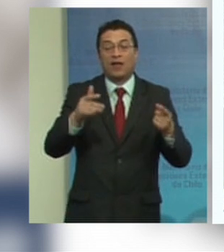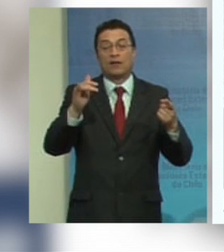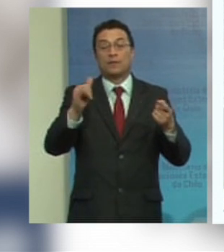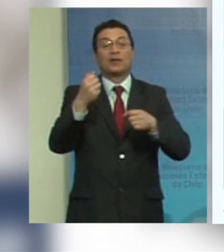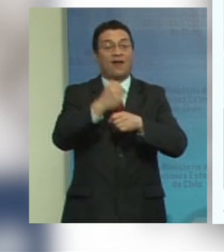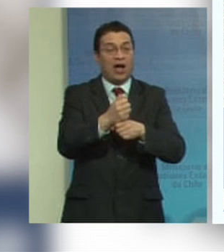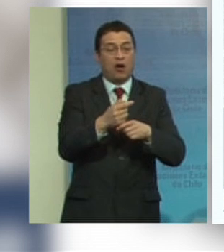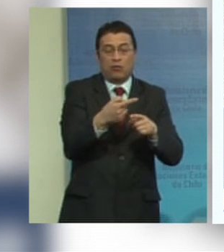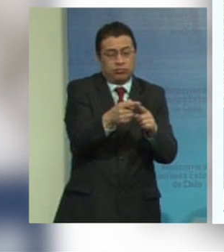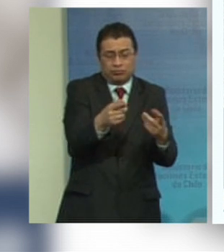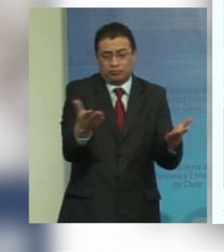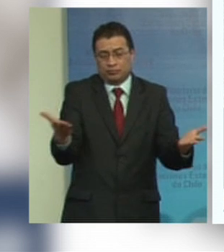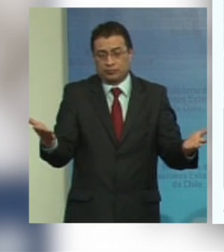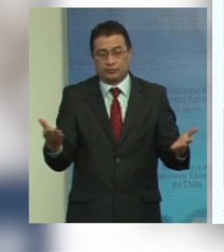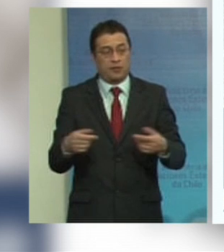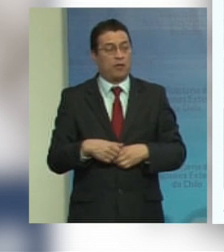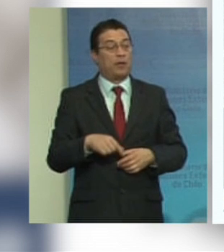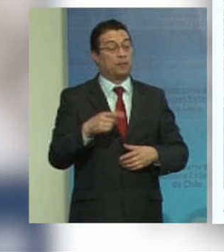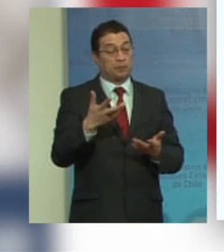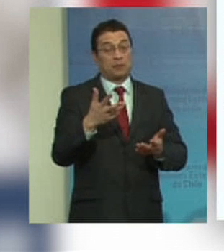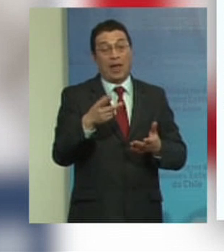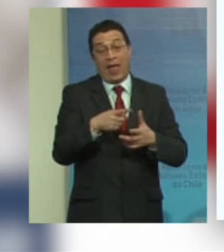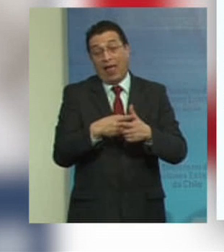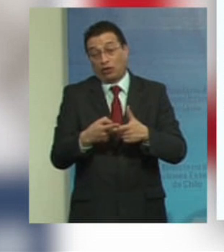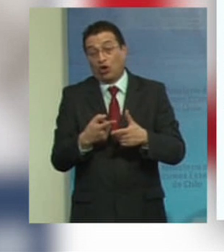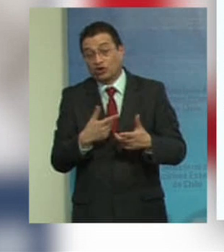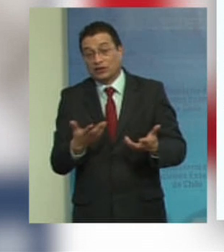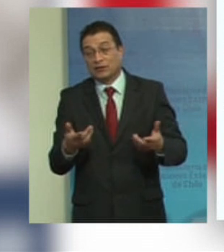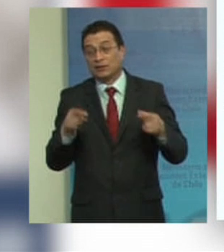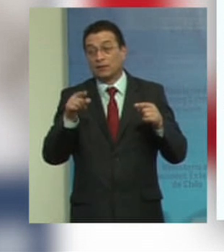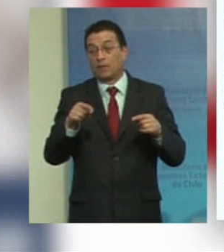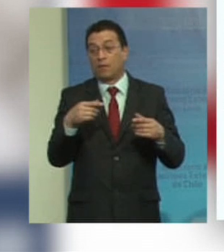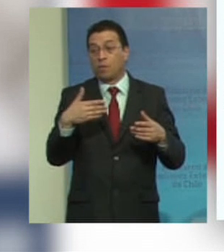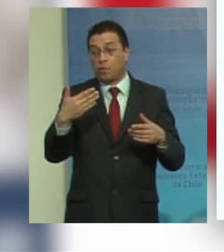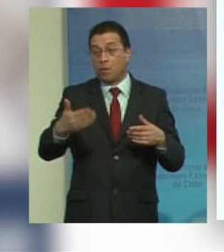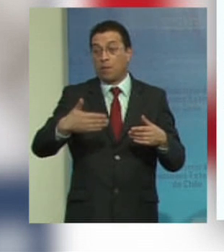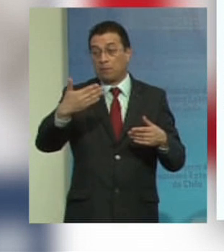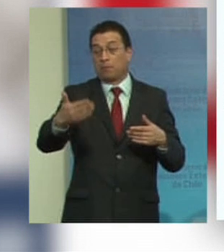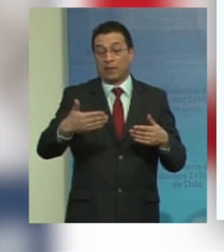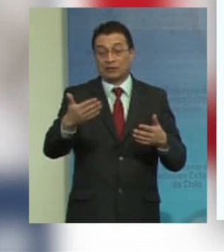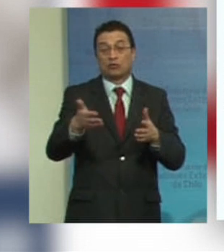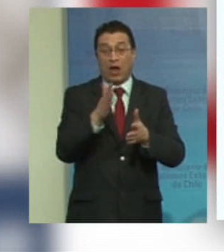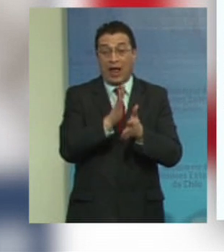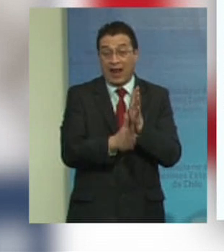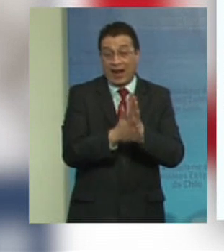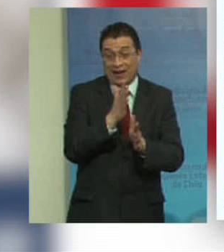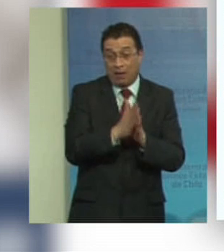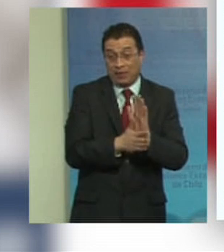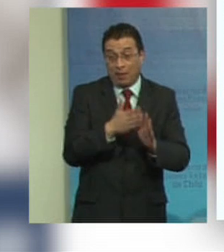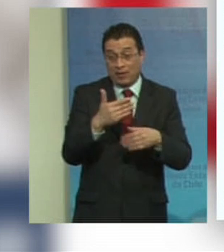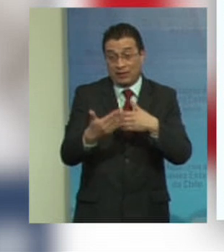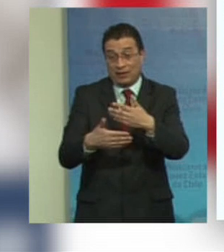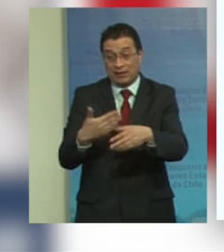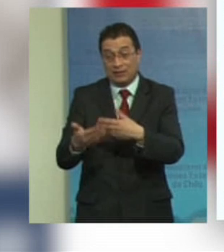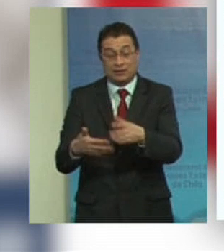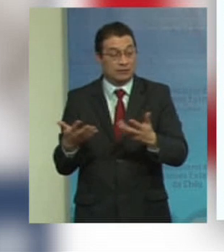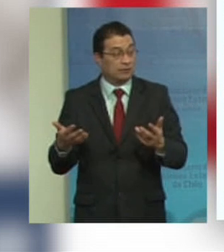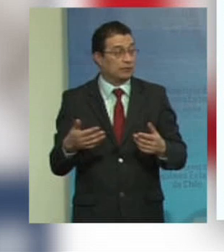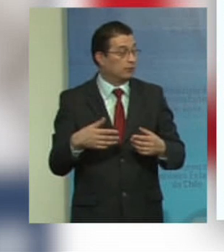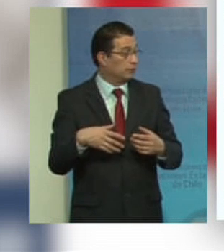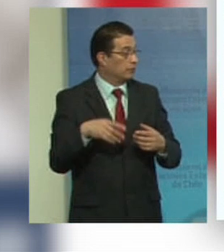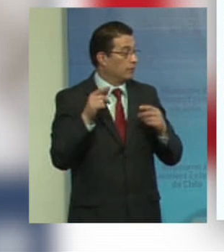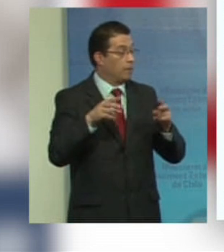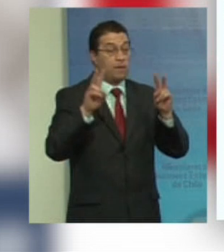etcétera entonces pasando rápidamente por el